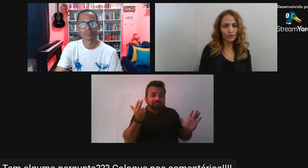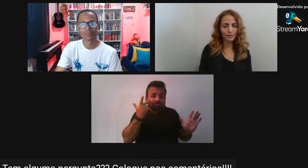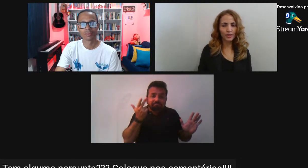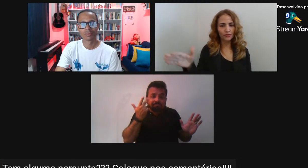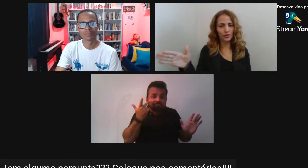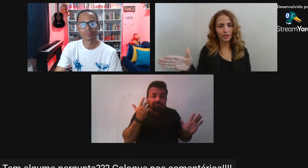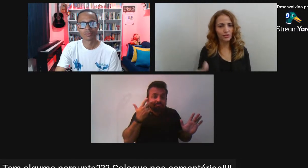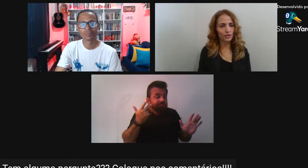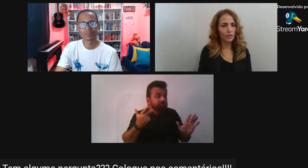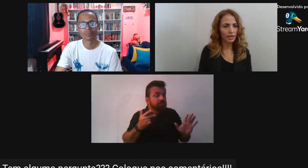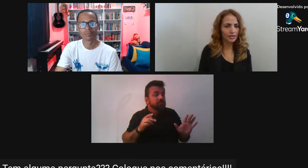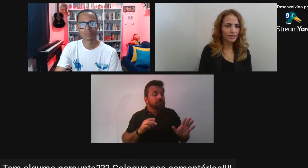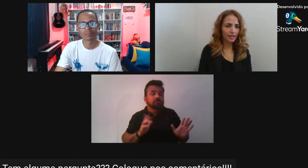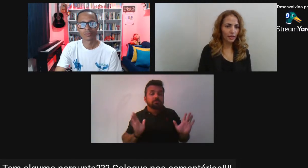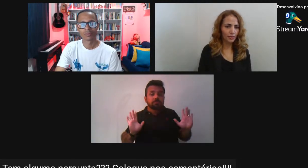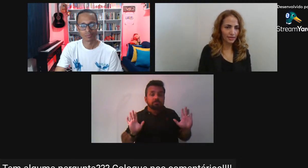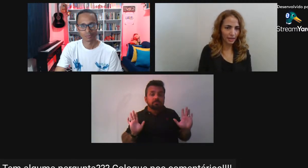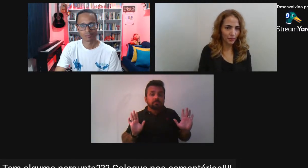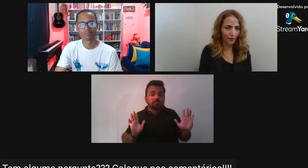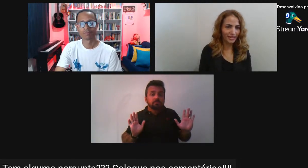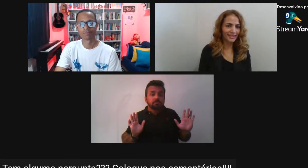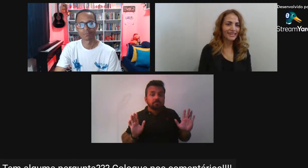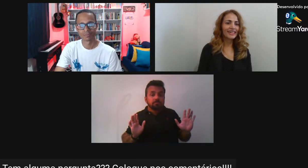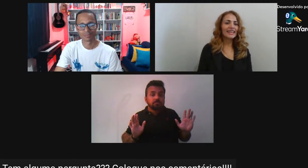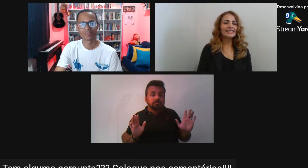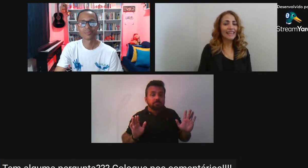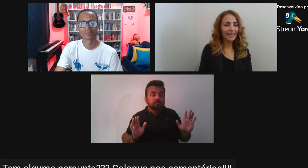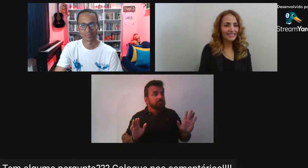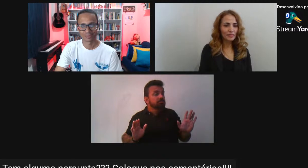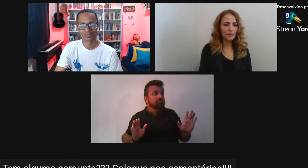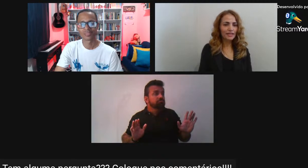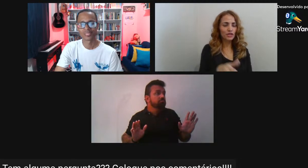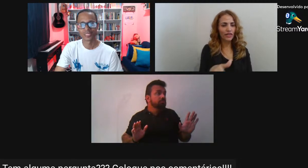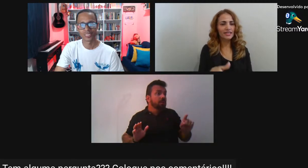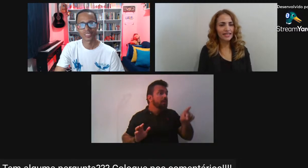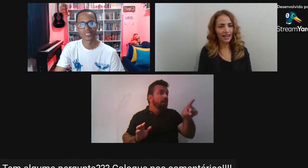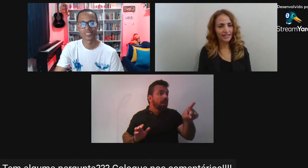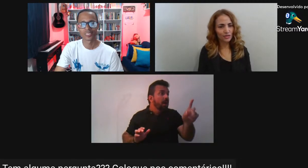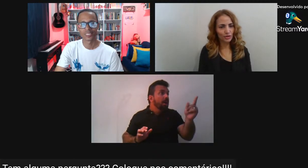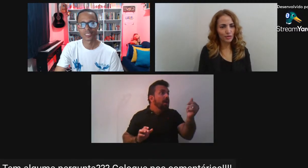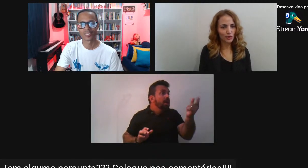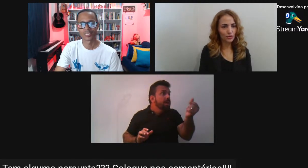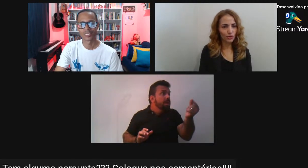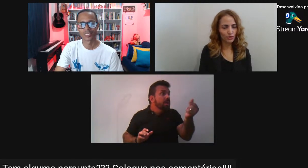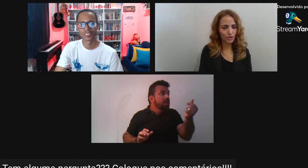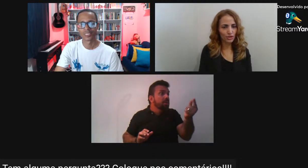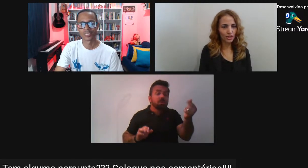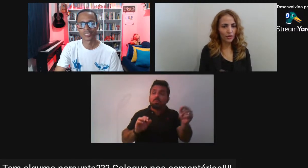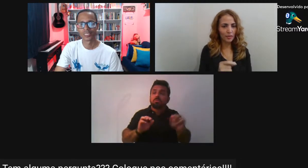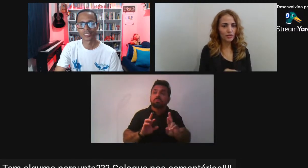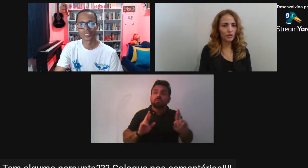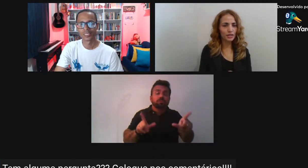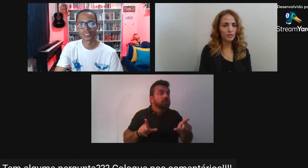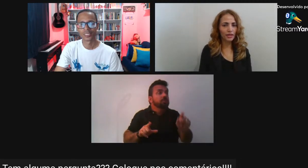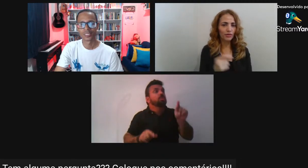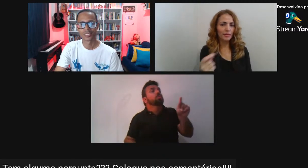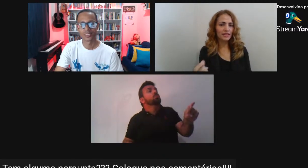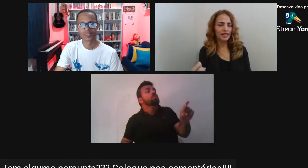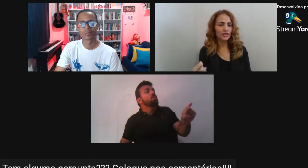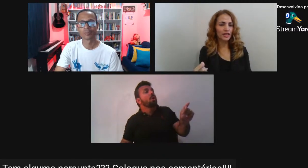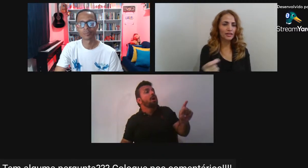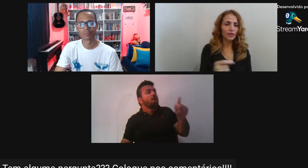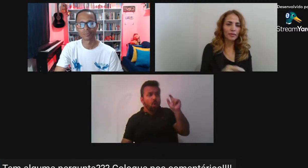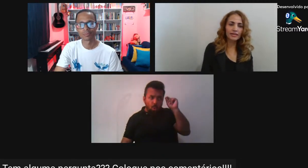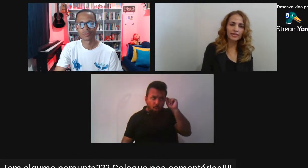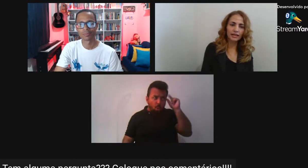ricos E fúteis Vou chamar assim Sem nenhuma cerimônia Tem Para se diferenciar Das outras pessoas Hoje em dia Não é mais o conhecimento Não é